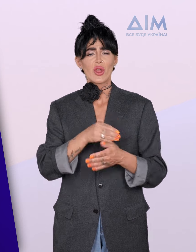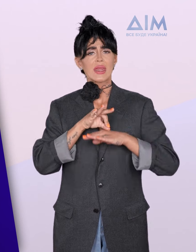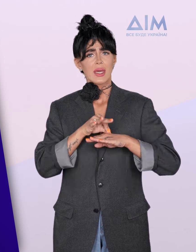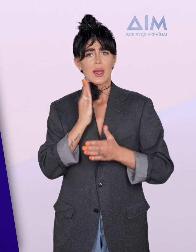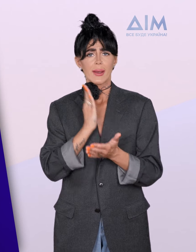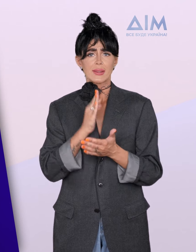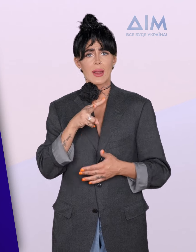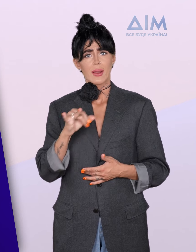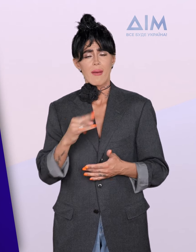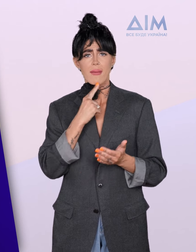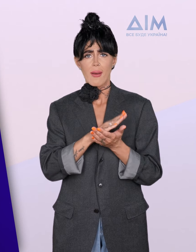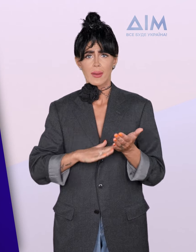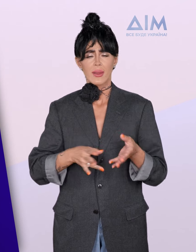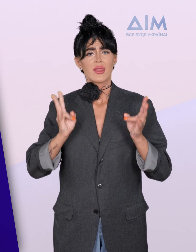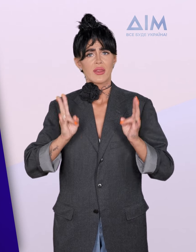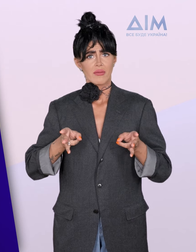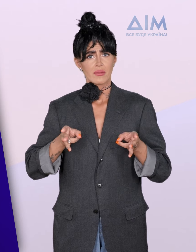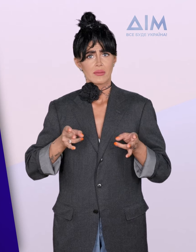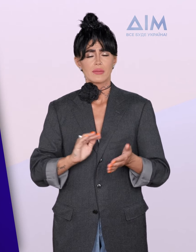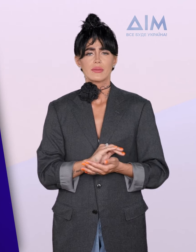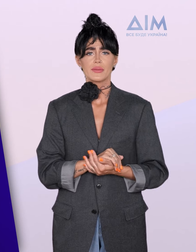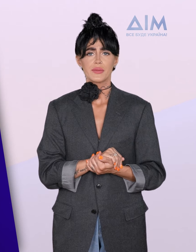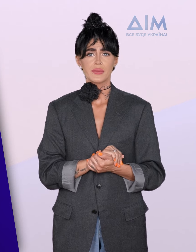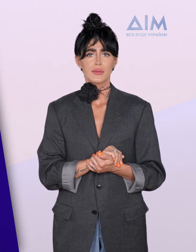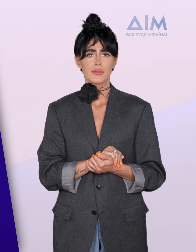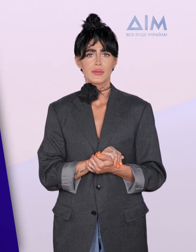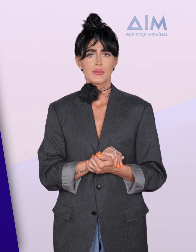і травм. за перегляд!